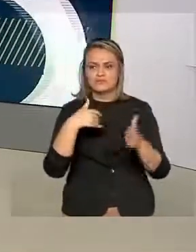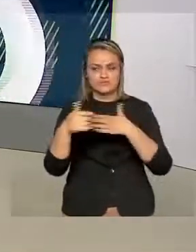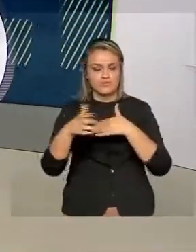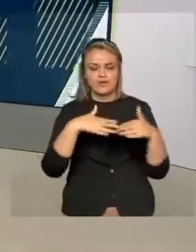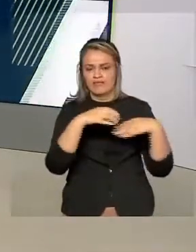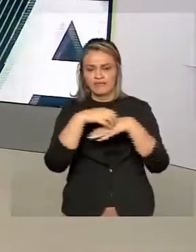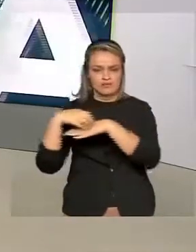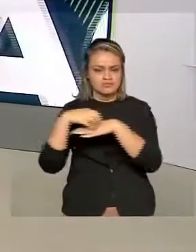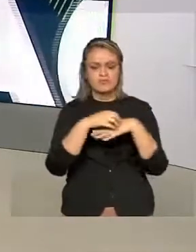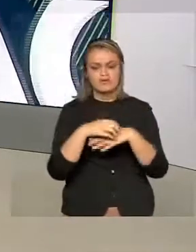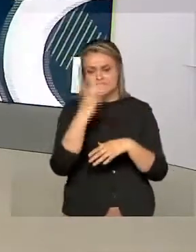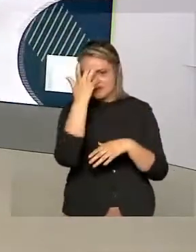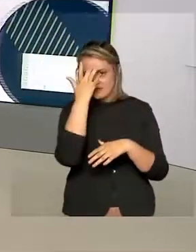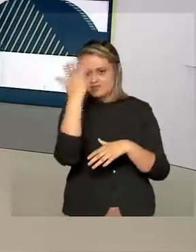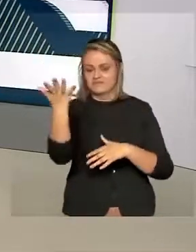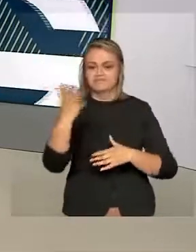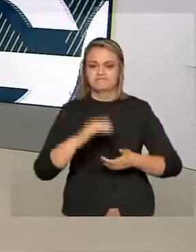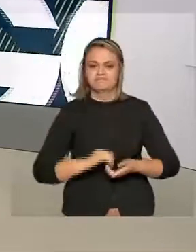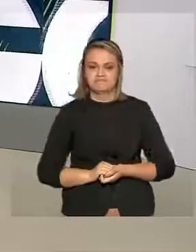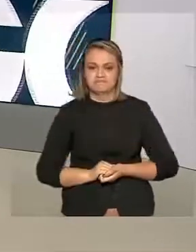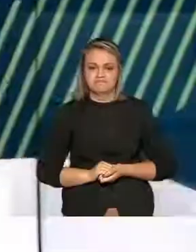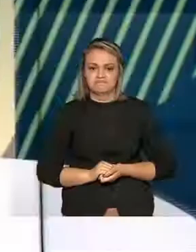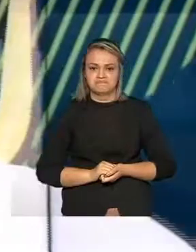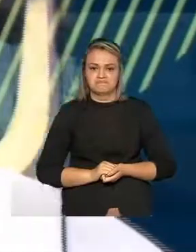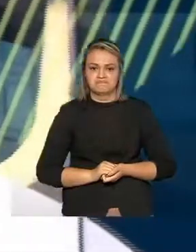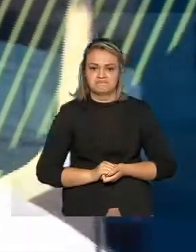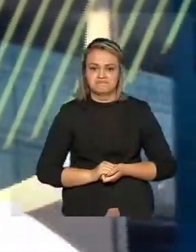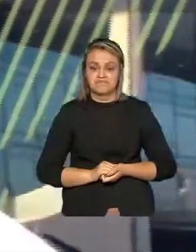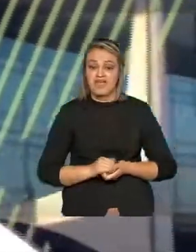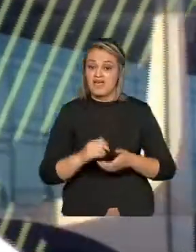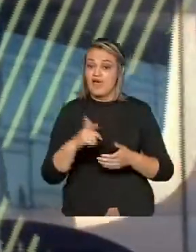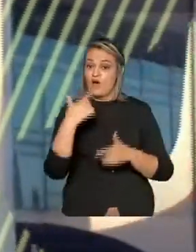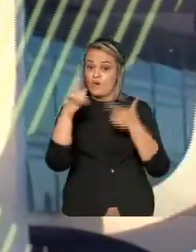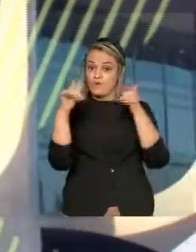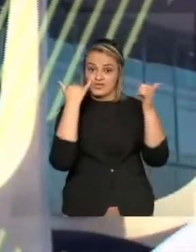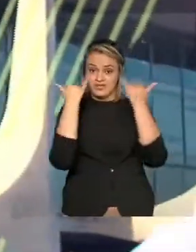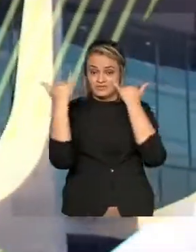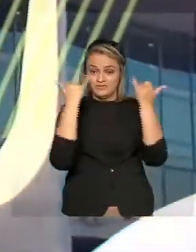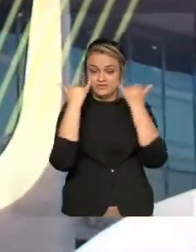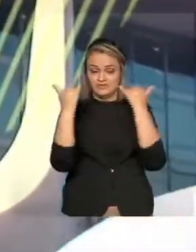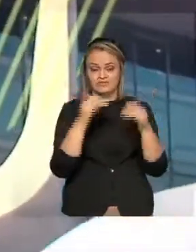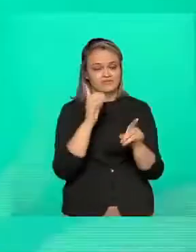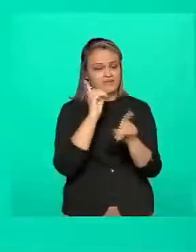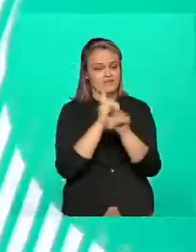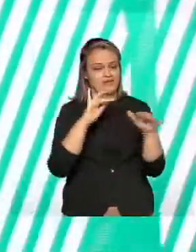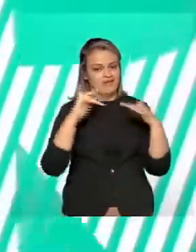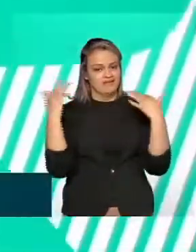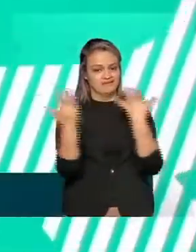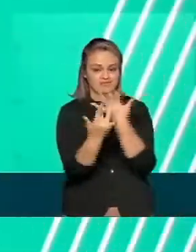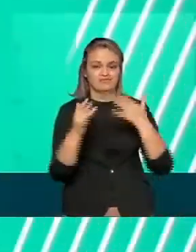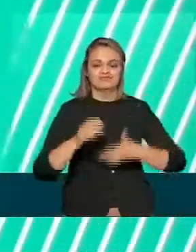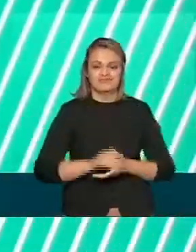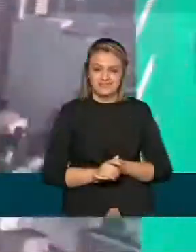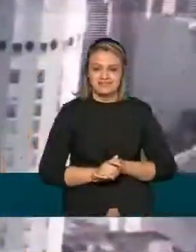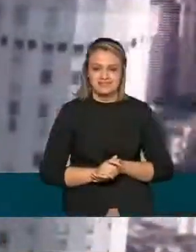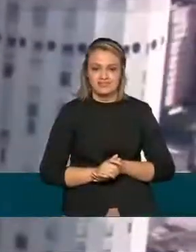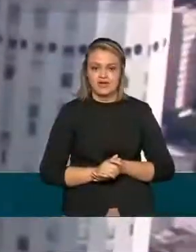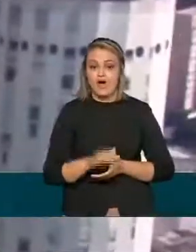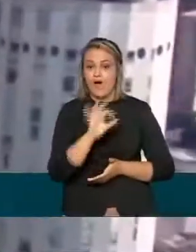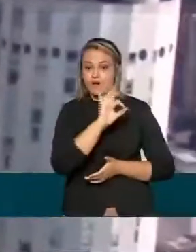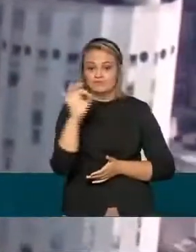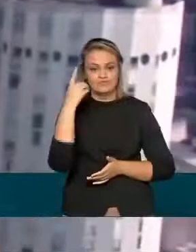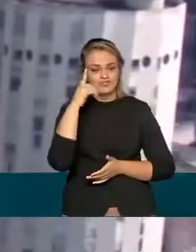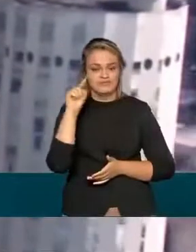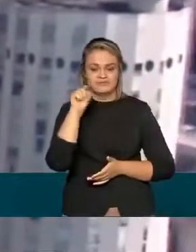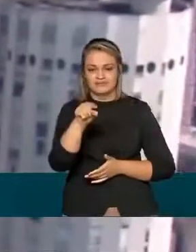de transporte para a travessia do Rio Madeira. Essas e outras informações você confere nas nossas redes sociais. Um